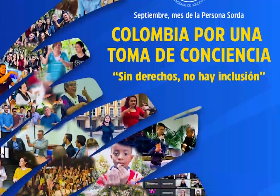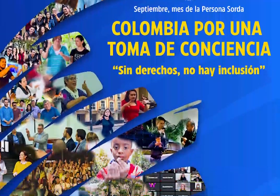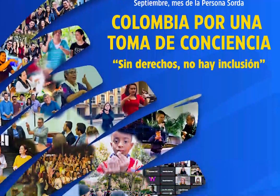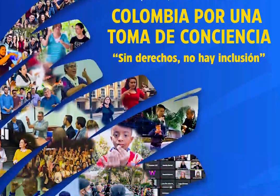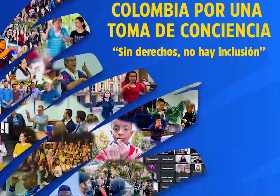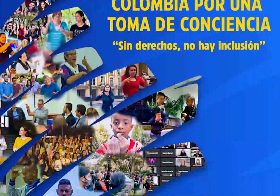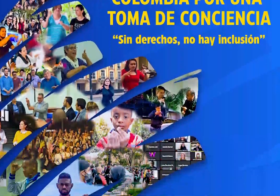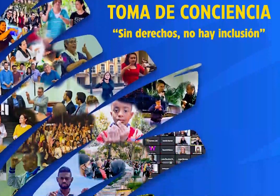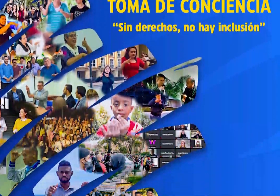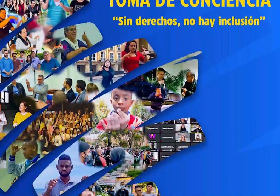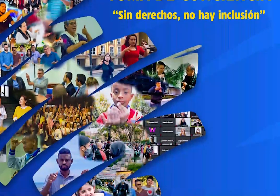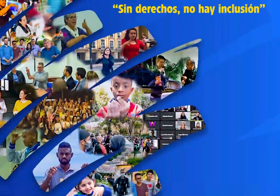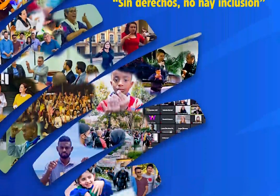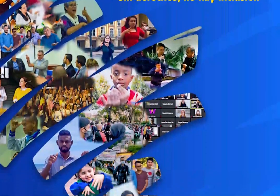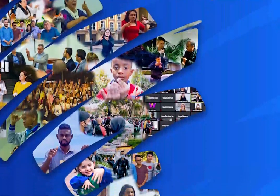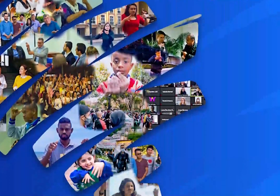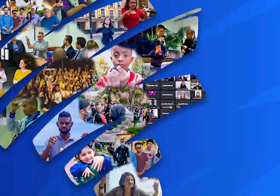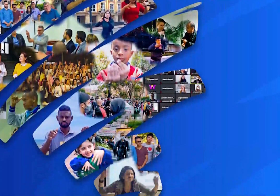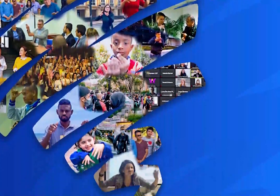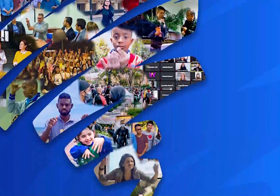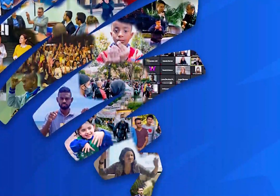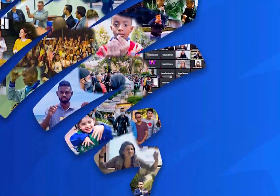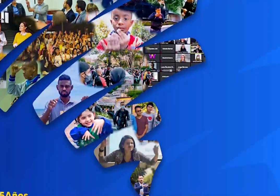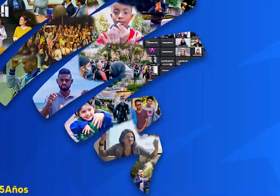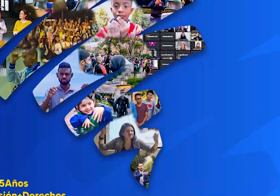Colombia por una toma de conciencia. Sin derechos, no hay inclusión.